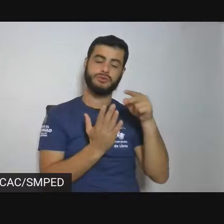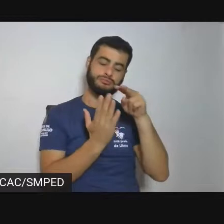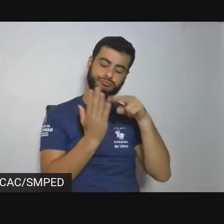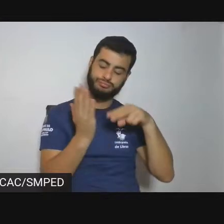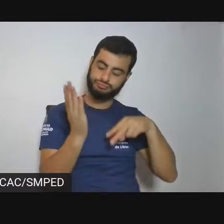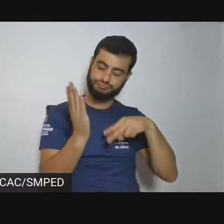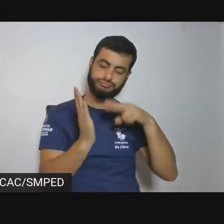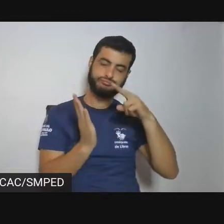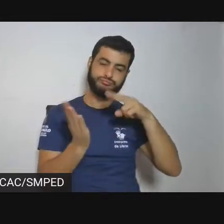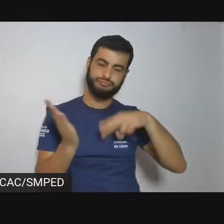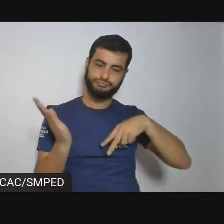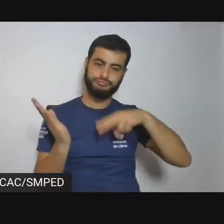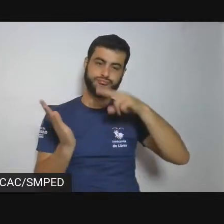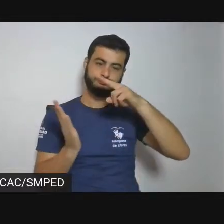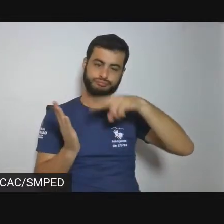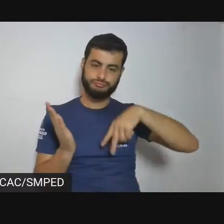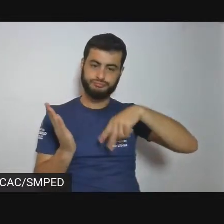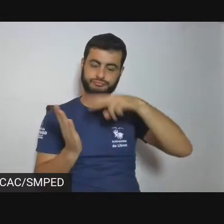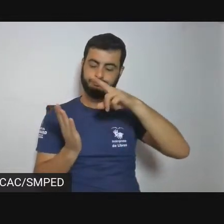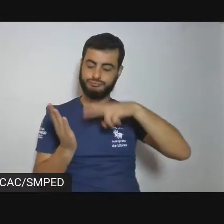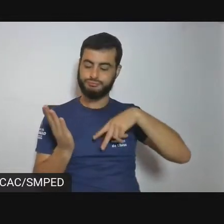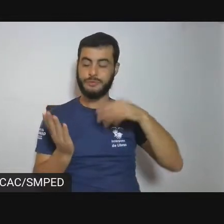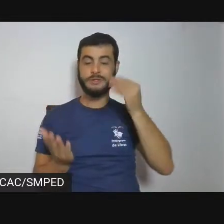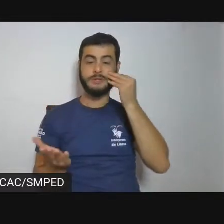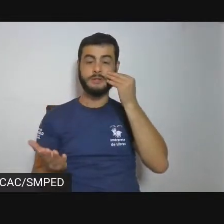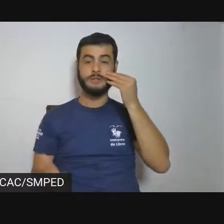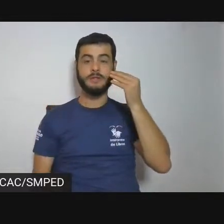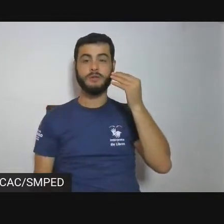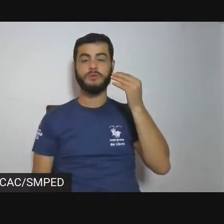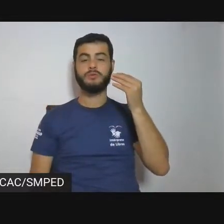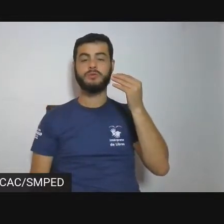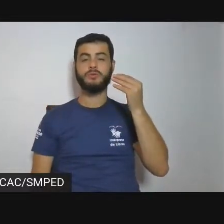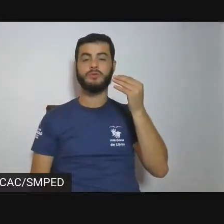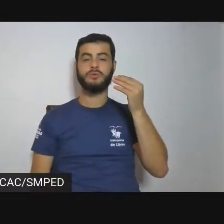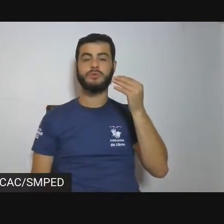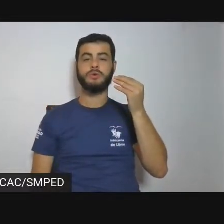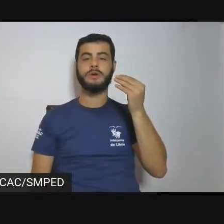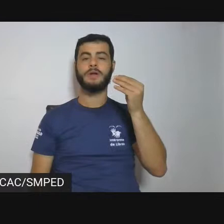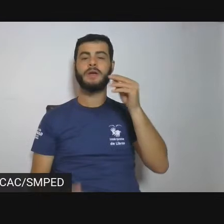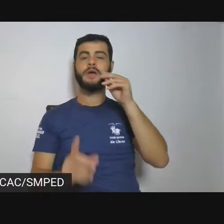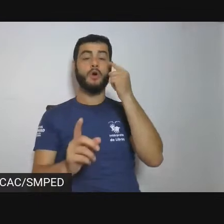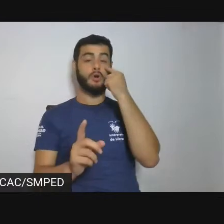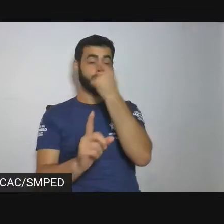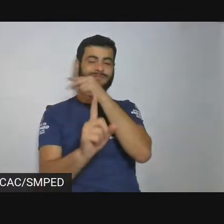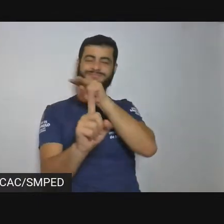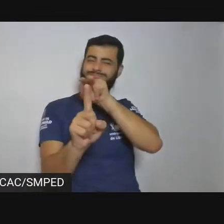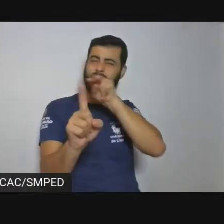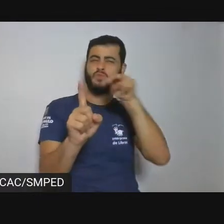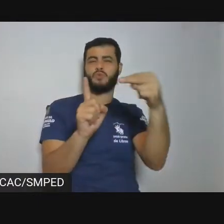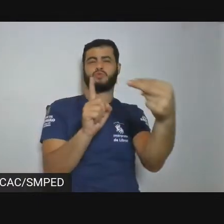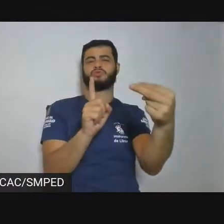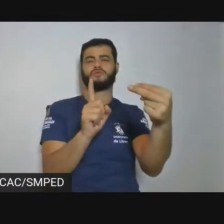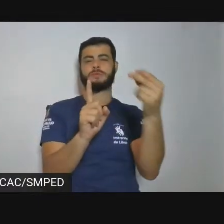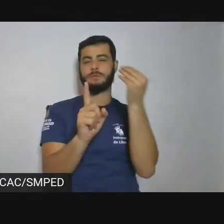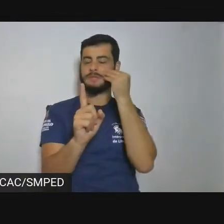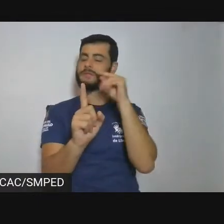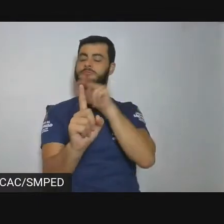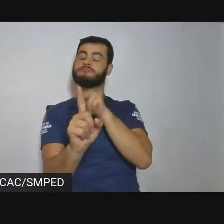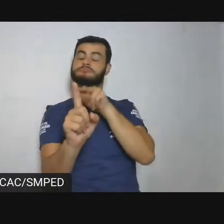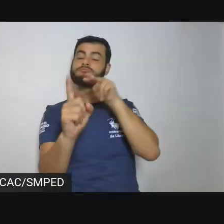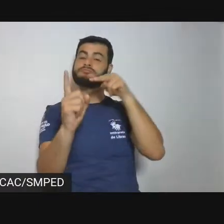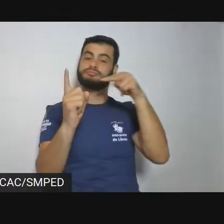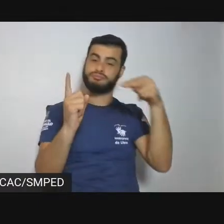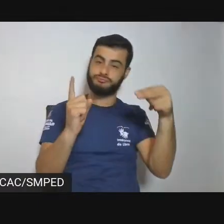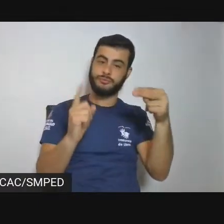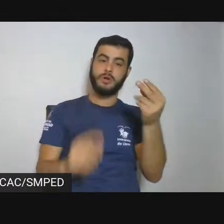pouco com outra medida, justamente com medidas que temos de alguma forma perdidas, porque